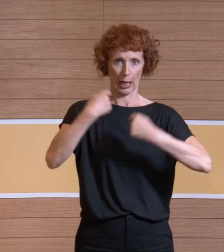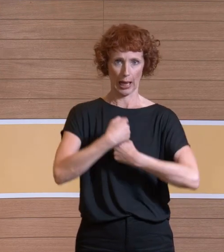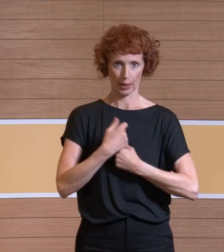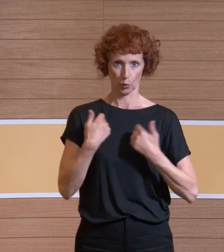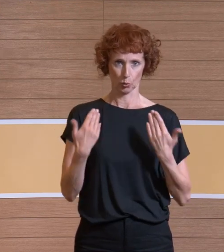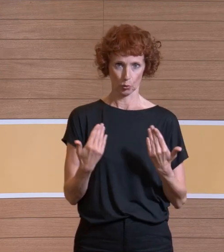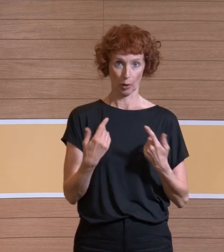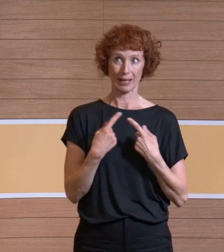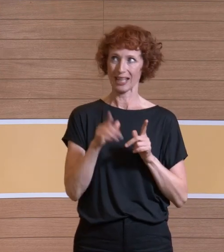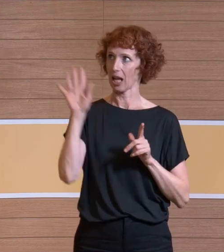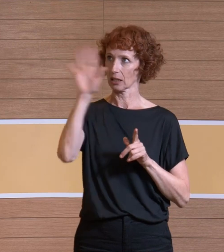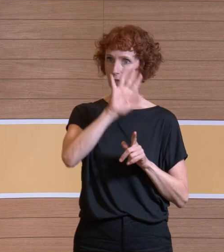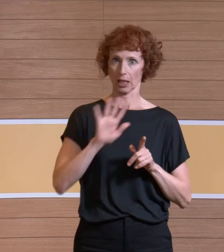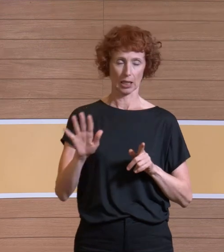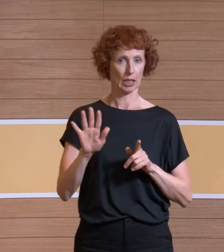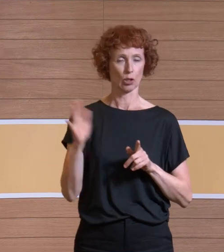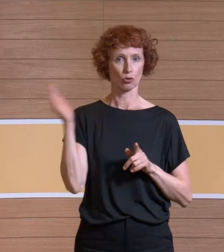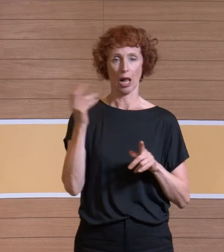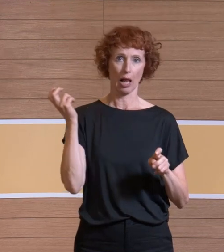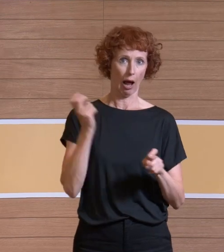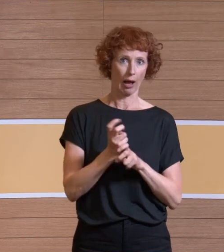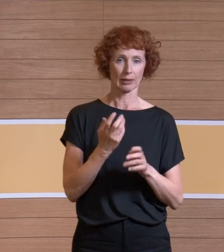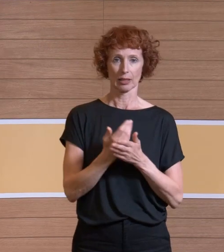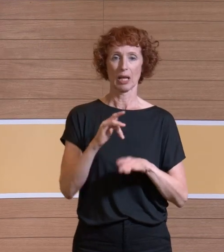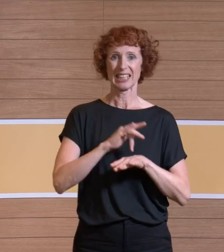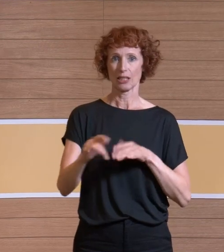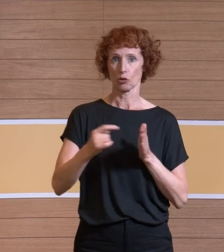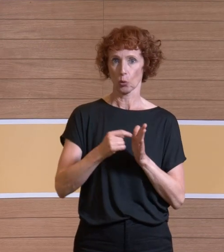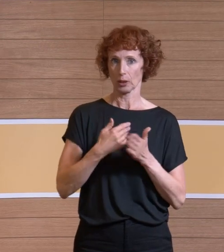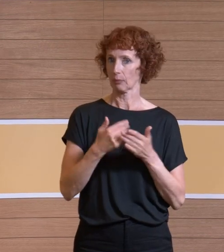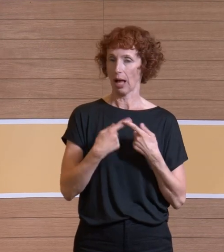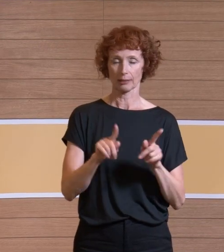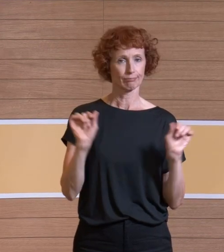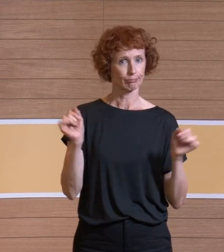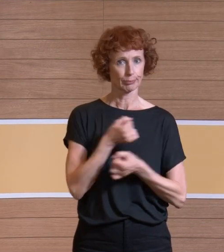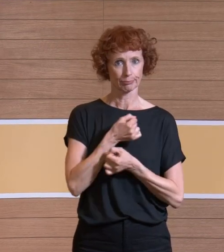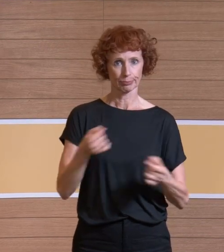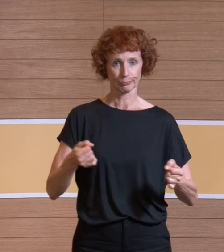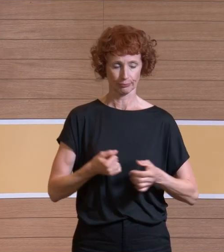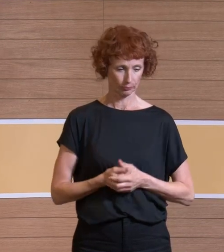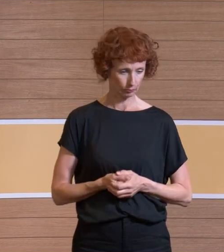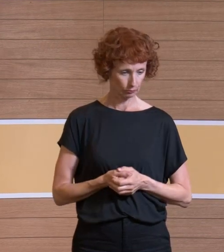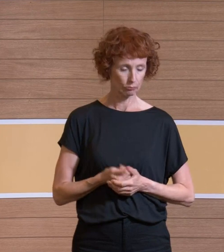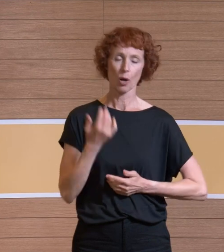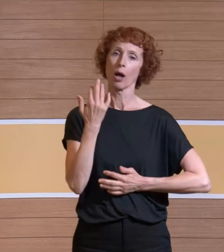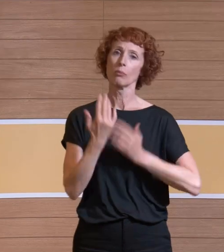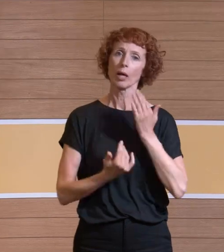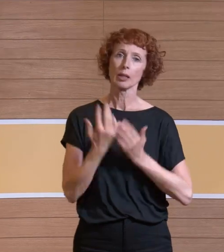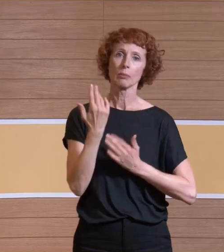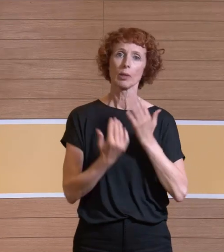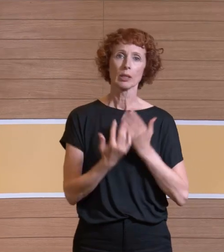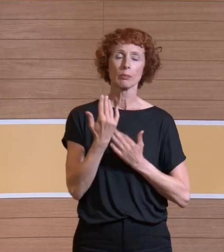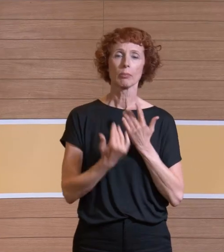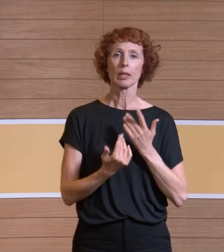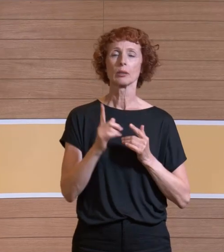Alles andere ist schallhart, aus hygienischen Gründen geht das bisher zumindest nicht anders. So, dann kann man das berechnen, will ich Ihnen ersparen, was wir